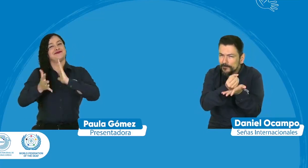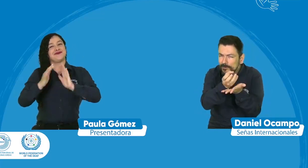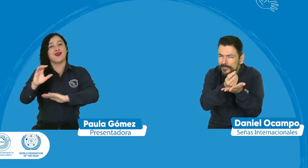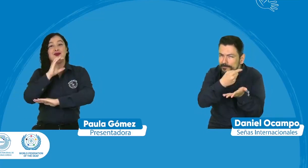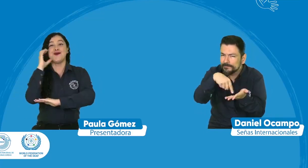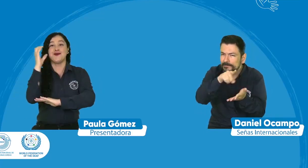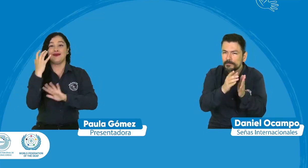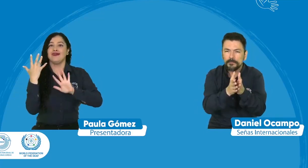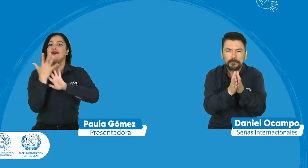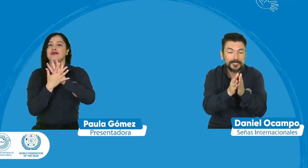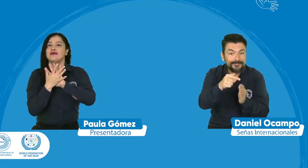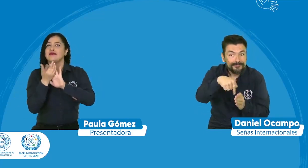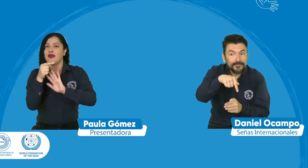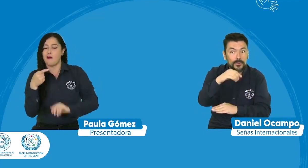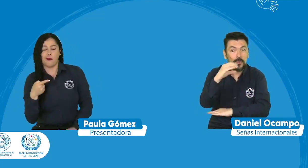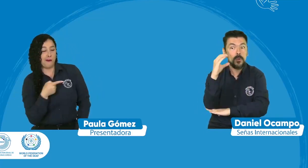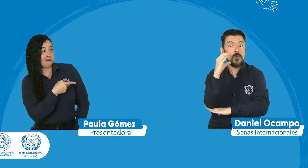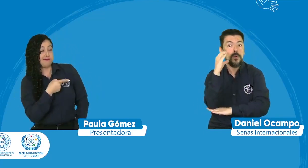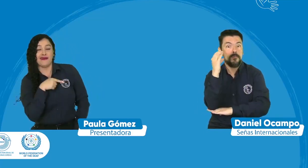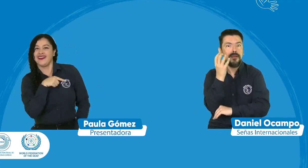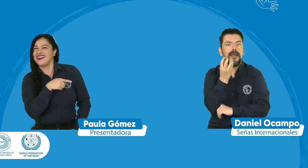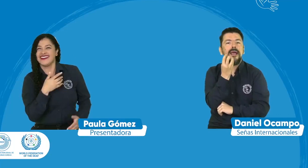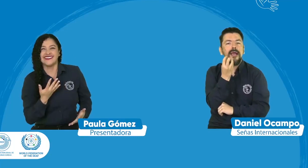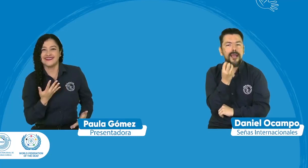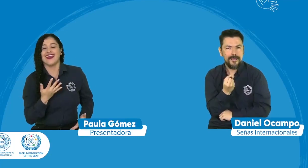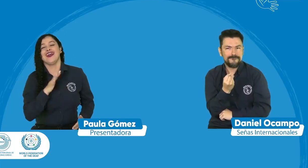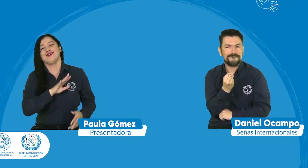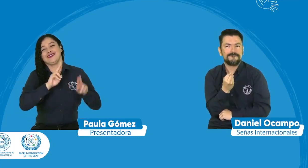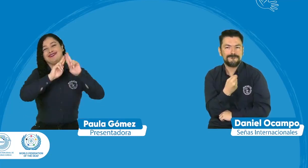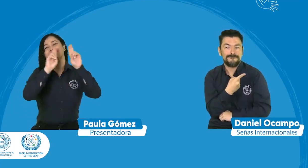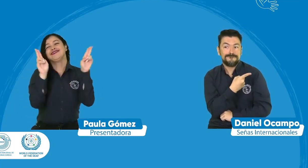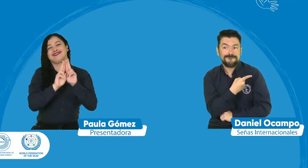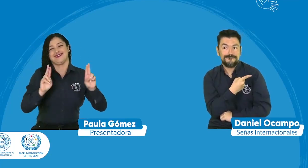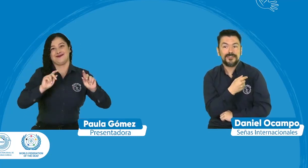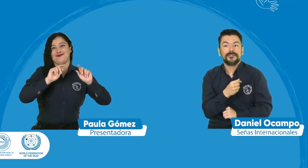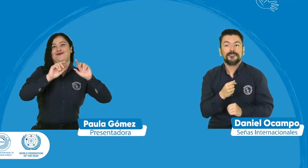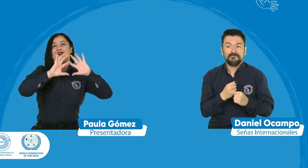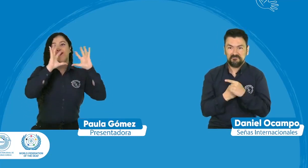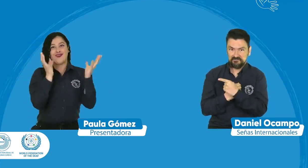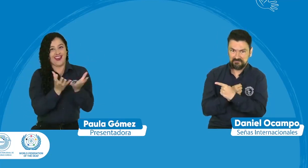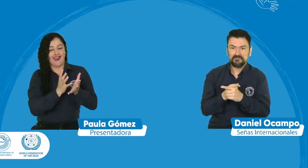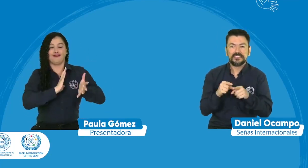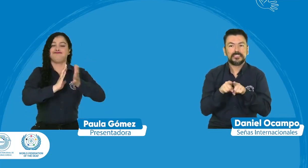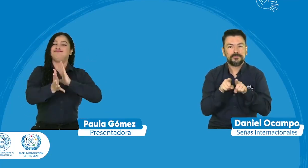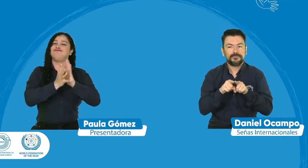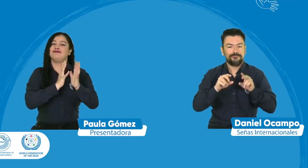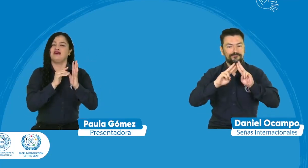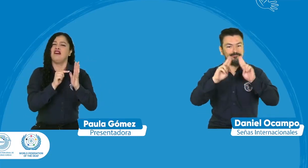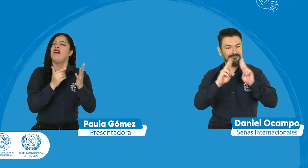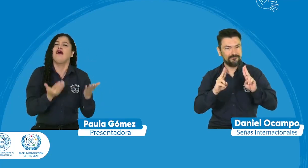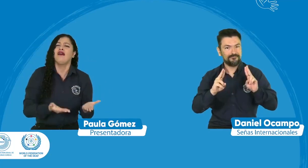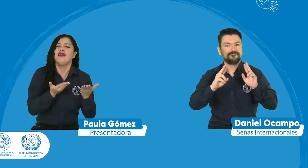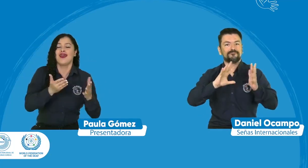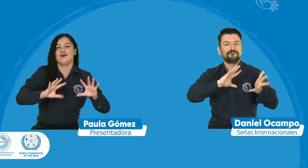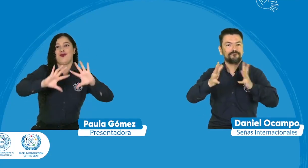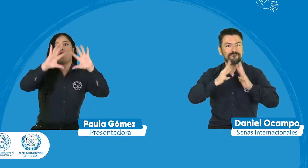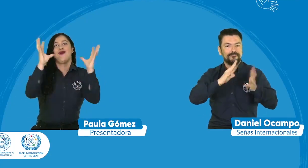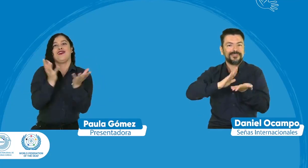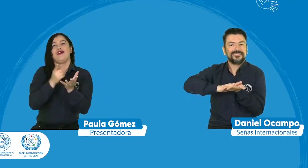explicación de cómo vamos a trabajar en estos momentos me ven haciendo lengua de señas colombiana y ven al otro